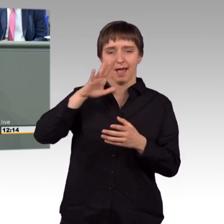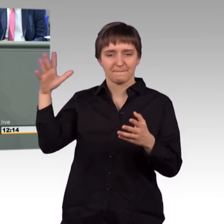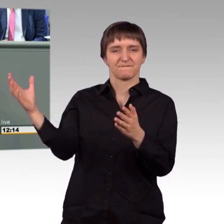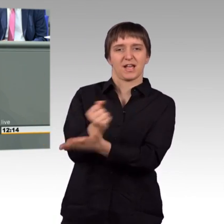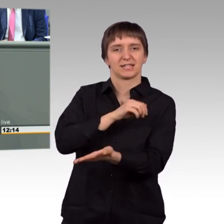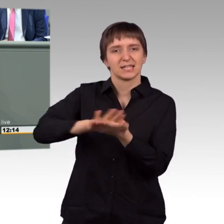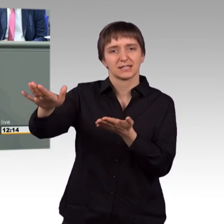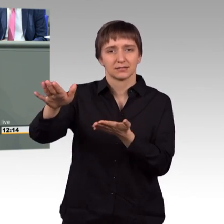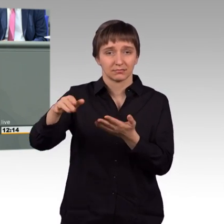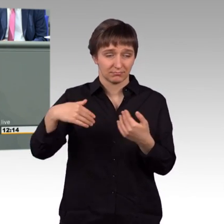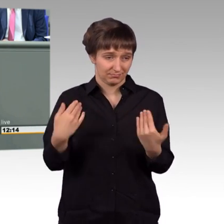Region zu befrieden. Besten Dank.